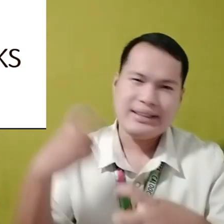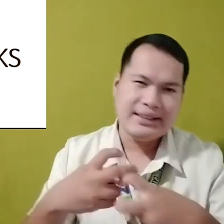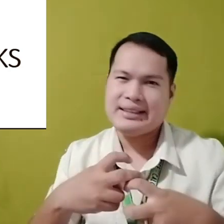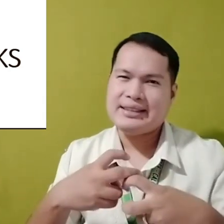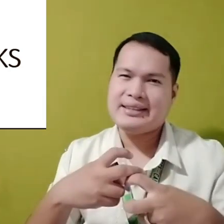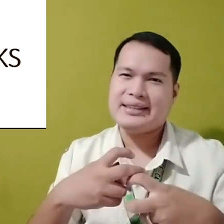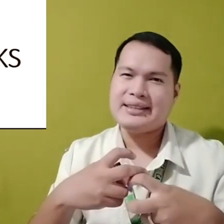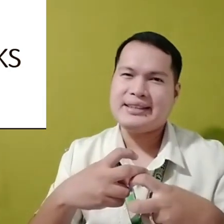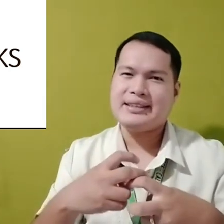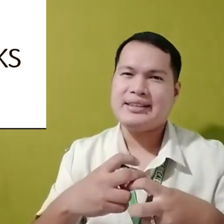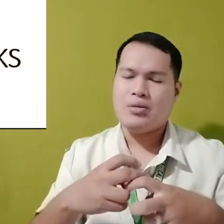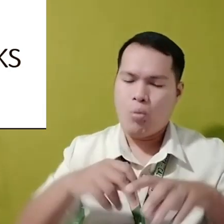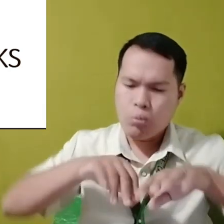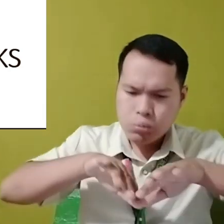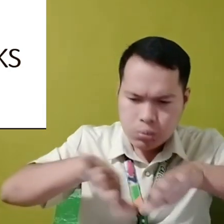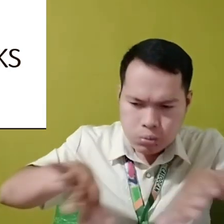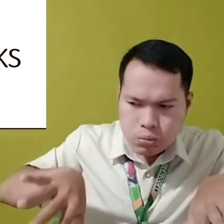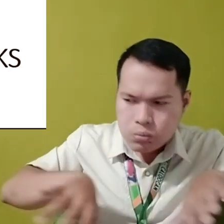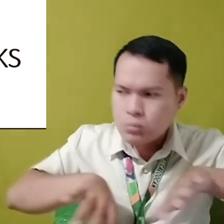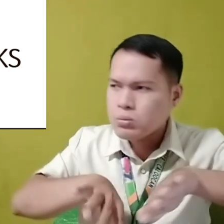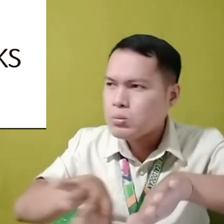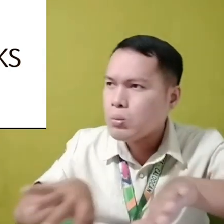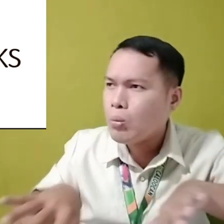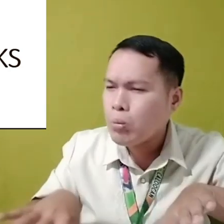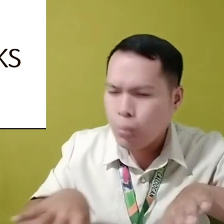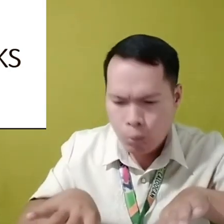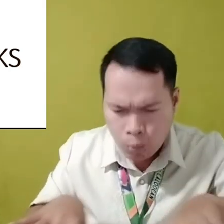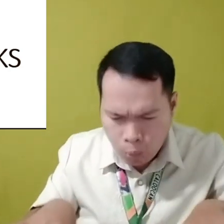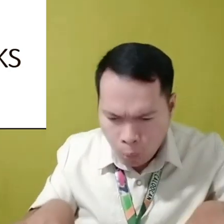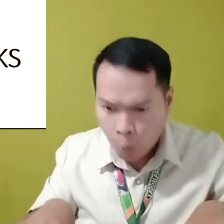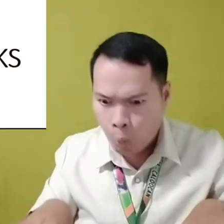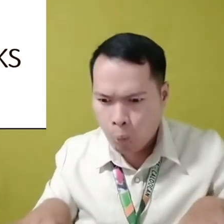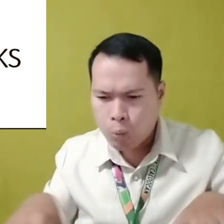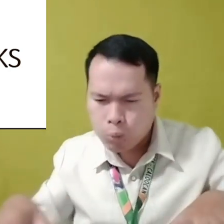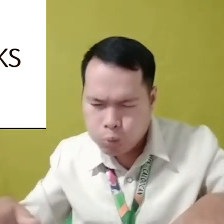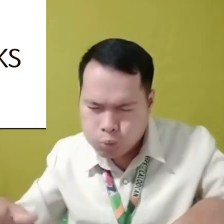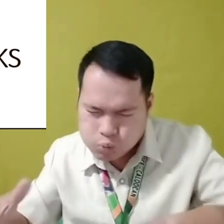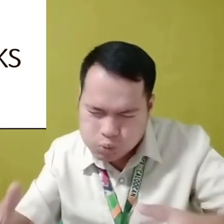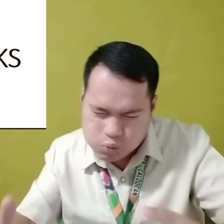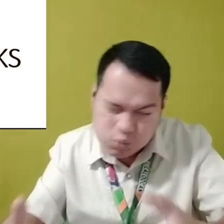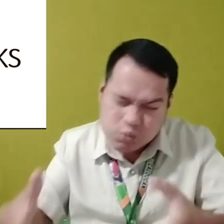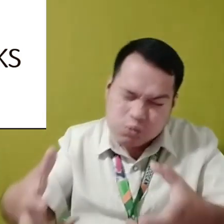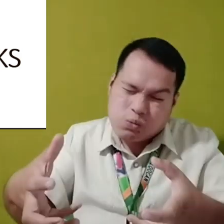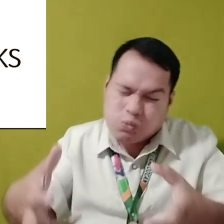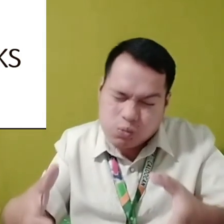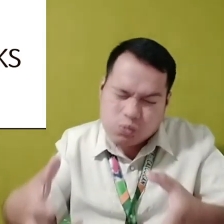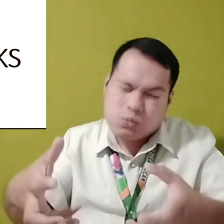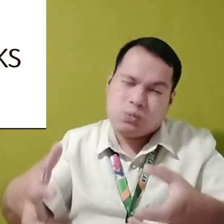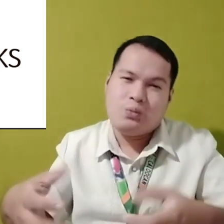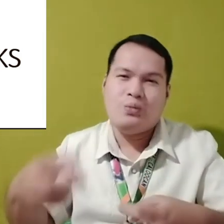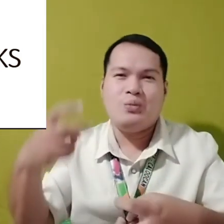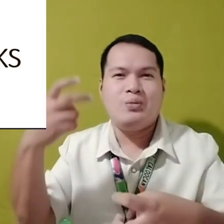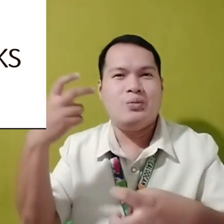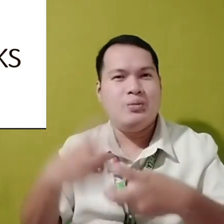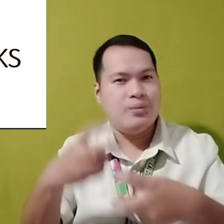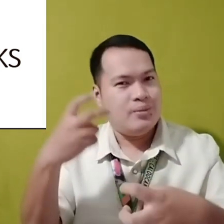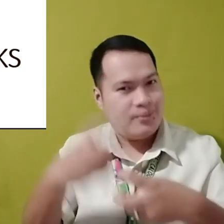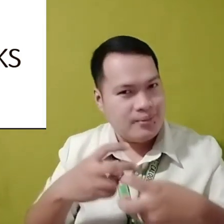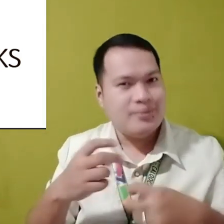Napakatigas nito At kung sisisiri sa kailalimah ng dagat Napakapigat at